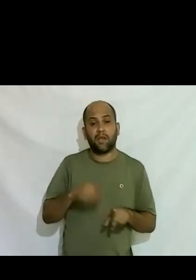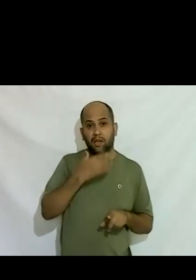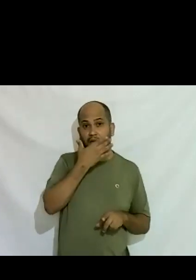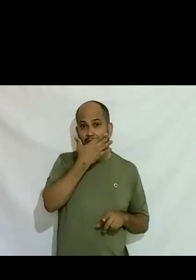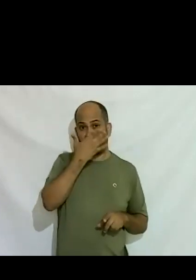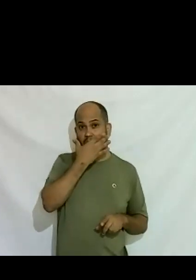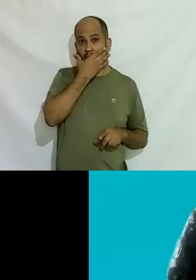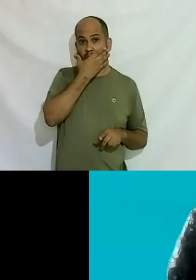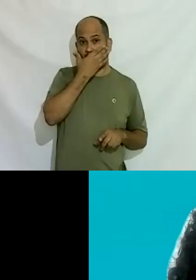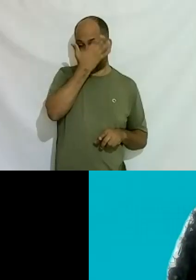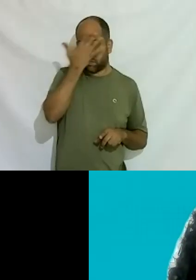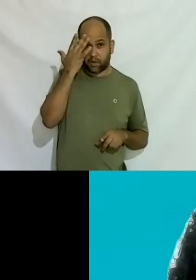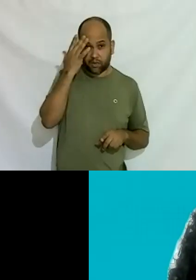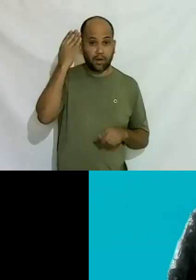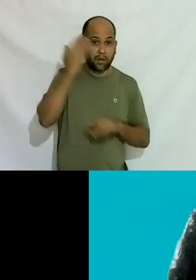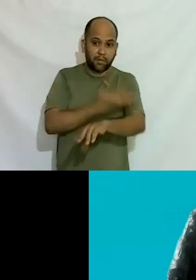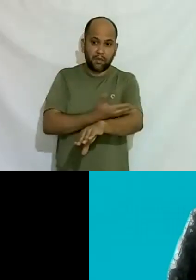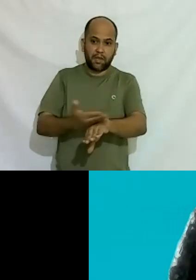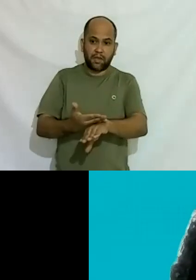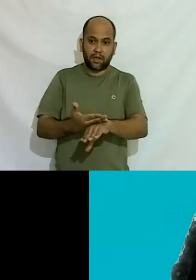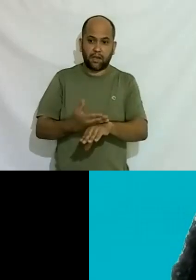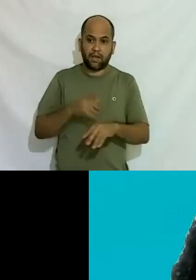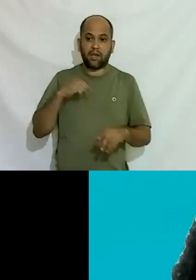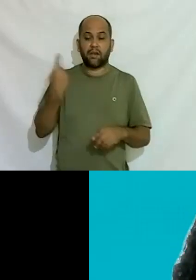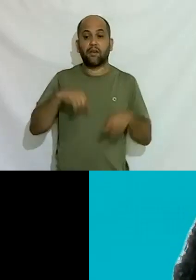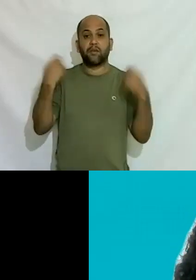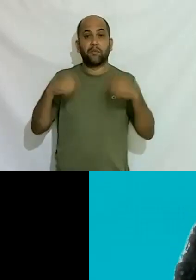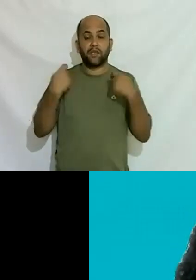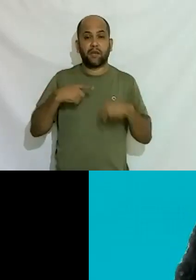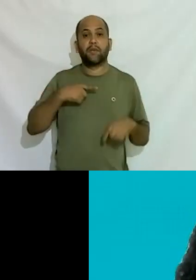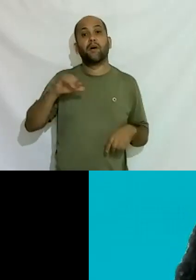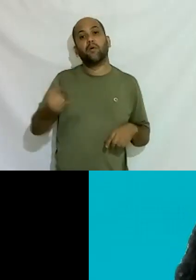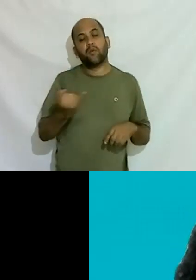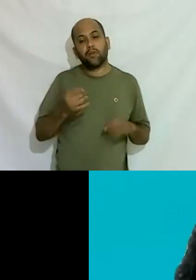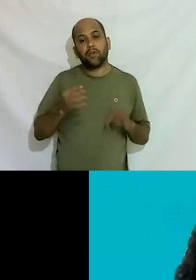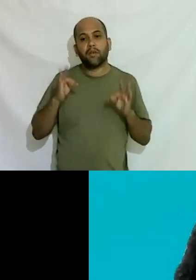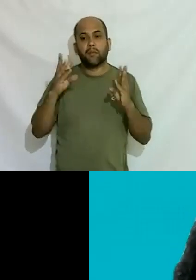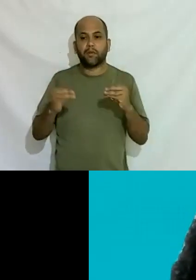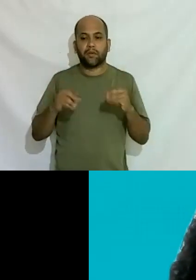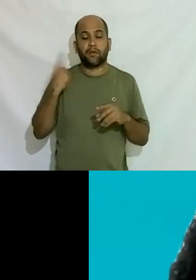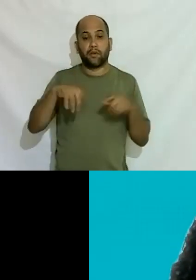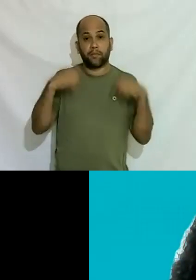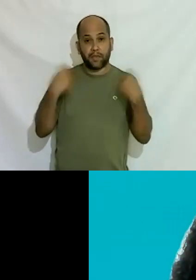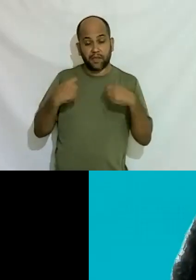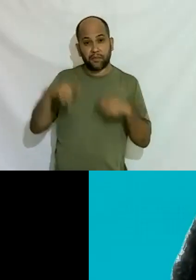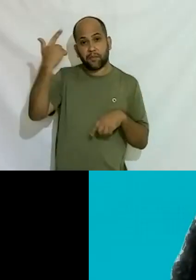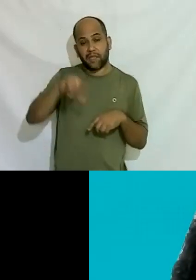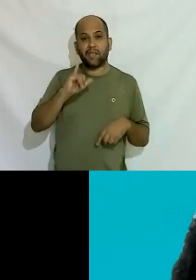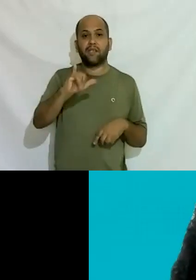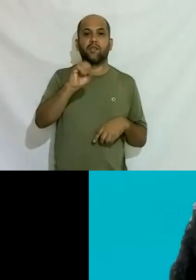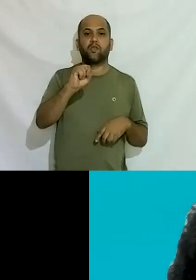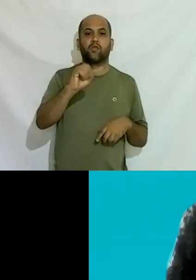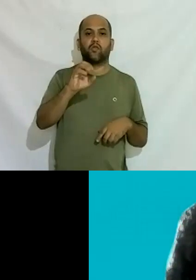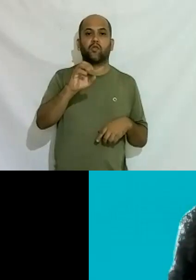diversidade mas é a diversidade em todo o mundo e a gente precisa dar oportunidade para todos nós precisamos de mais isonomia